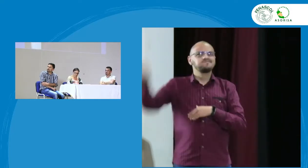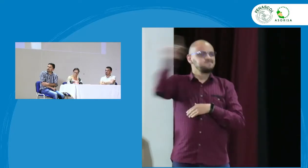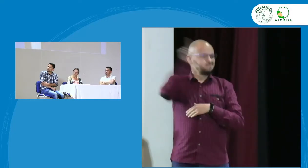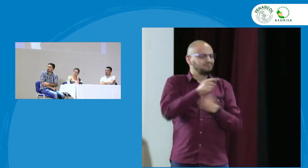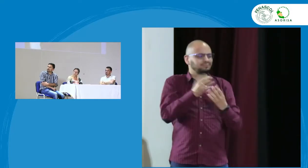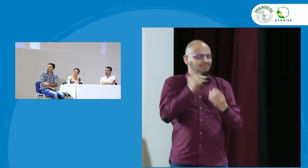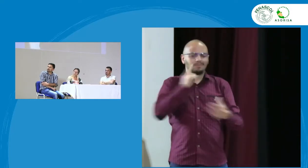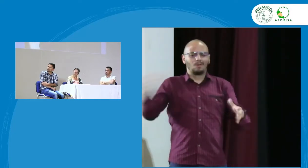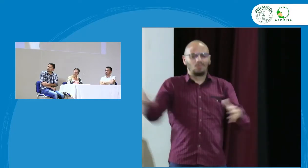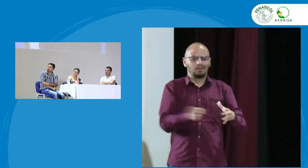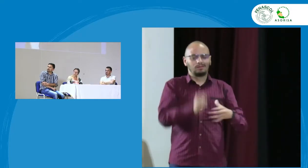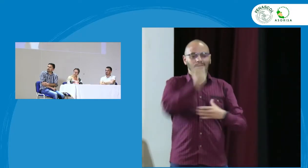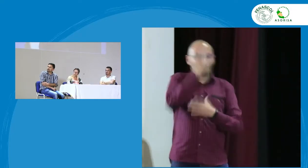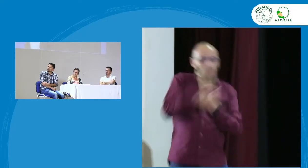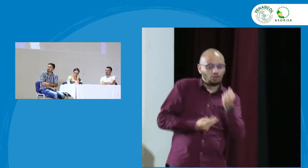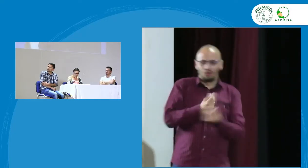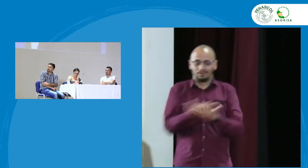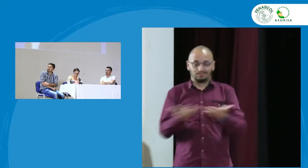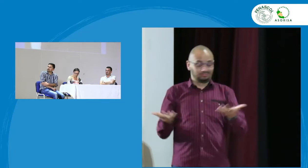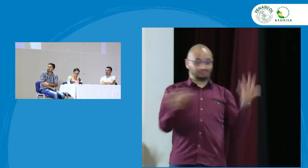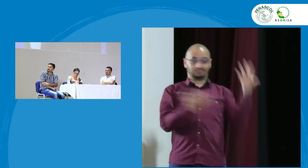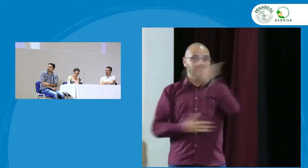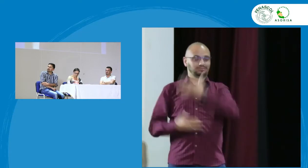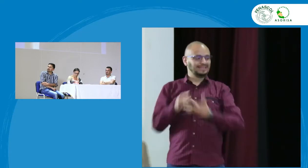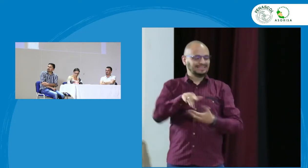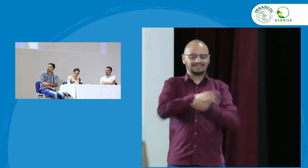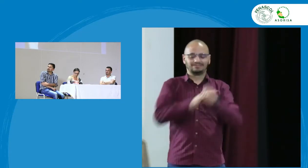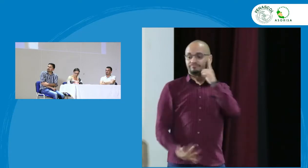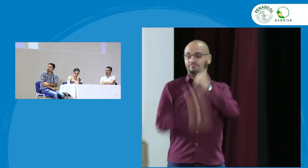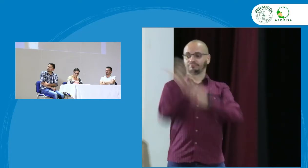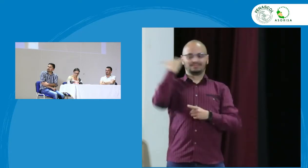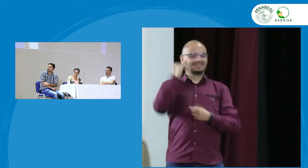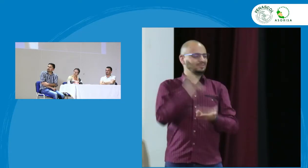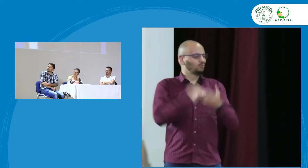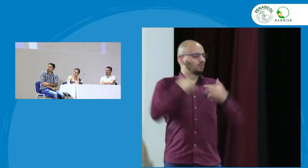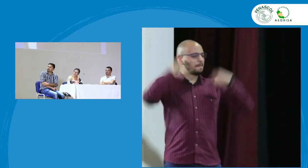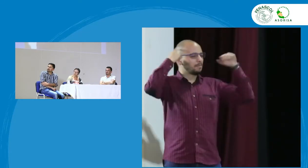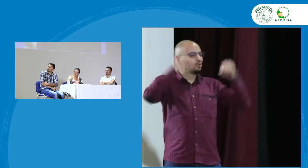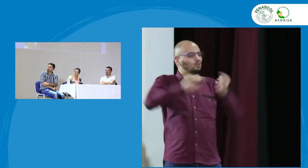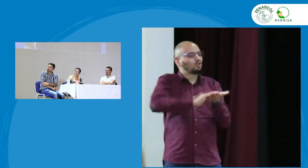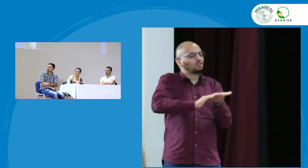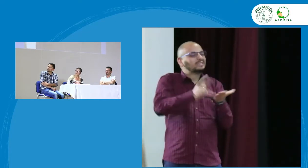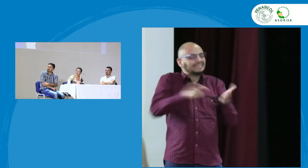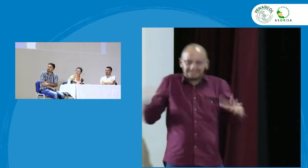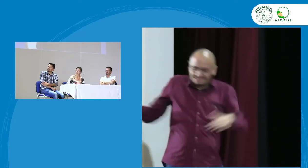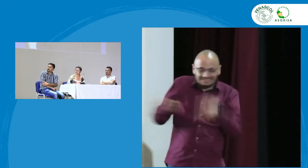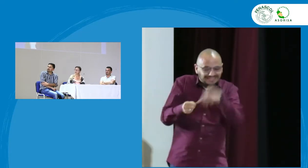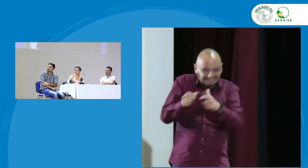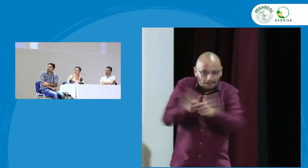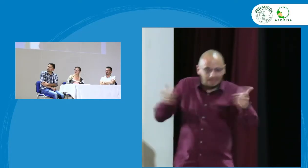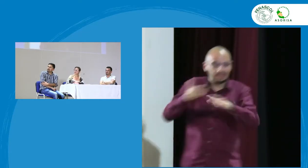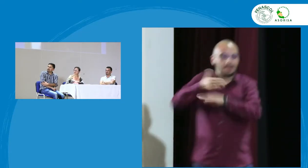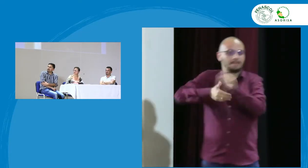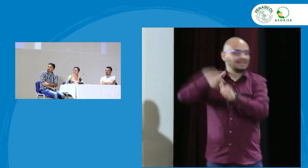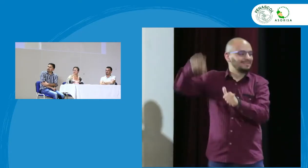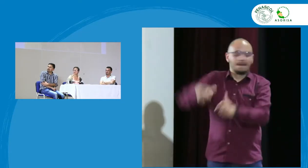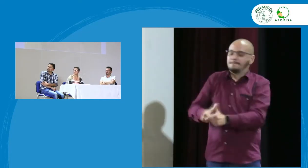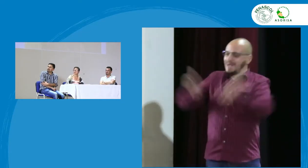bilingüe y cultural de manera eficiente porque es una confusión y realmente esta situación afecta en todo este proceso y sería bueno también